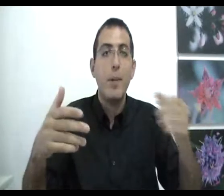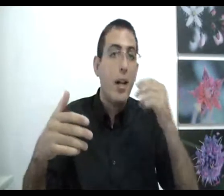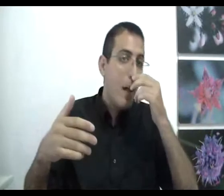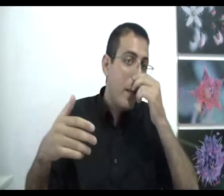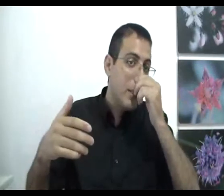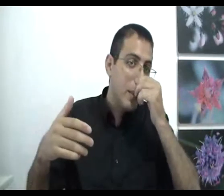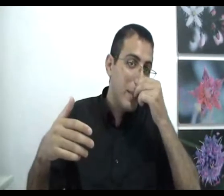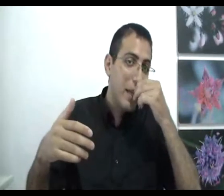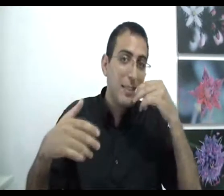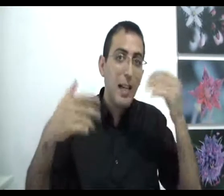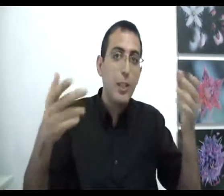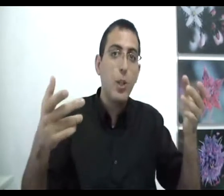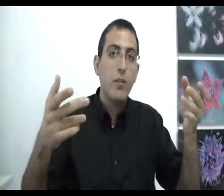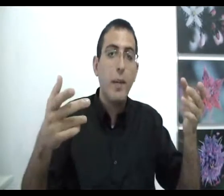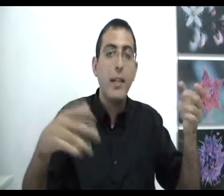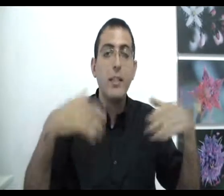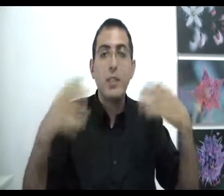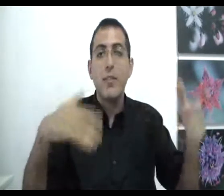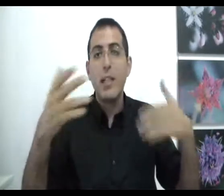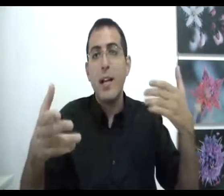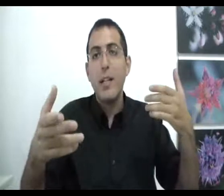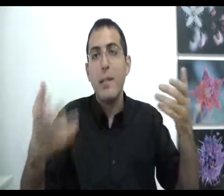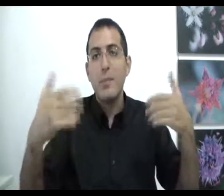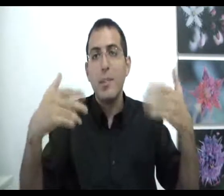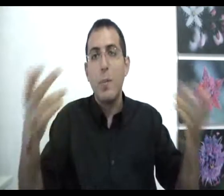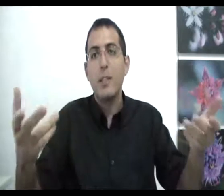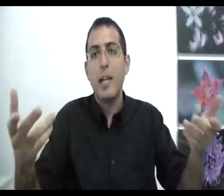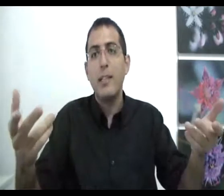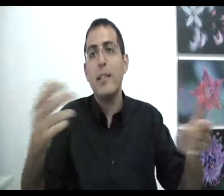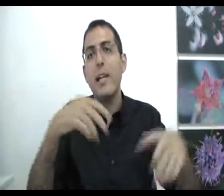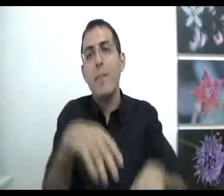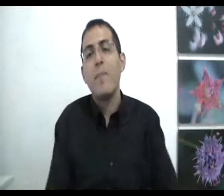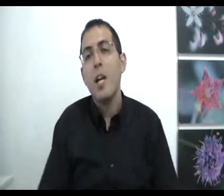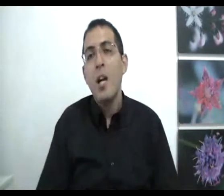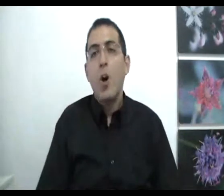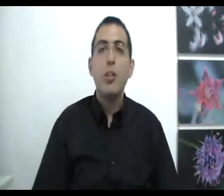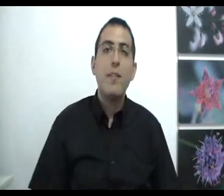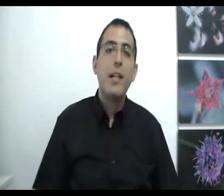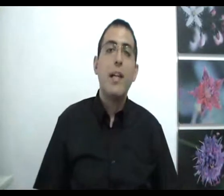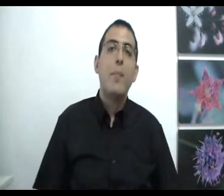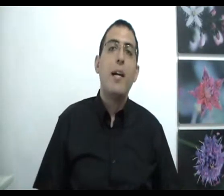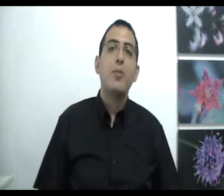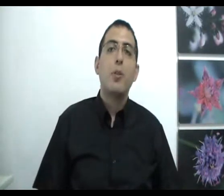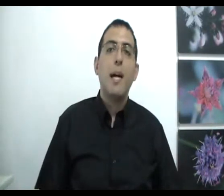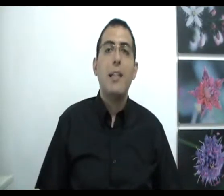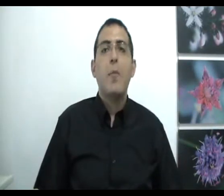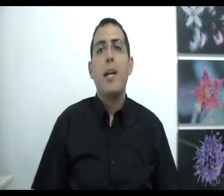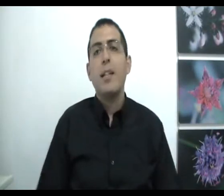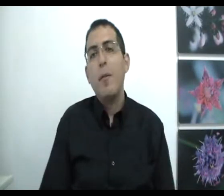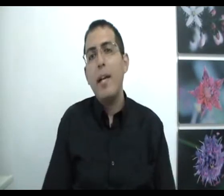בגלל שהבדם מתייחס לעני שלו ואומר אני עכשיו צריך לבטל את העני, בעצם זה הוא אומר שאני אזיכר אותו דבר נגיד לגבי הרצון, מה אדם אומר? אתה אומר,